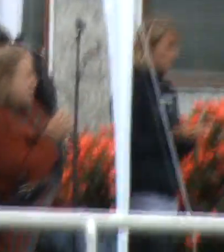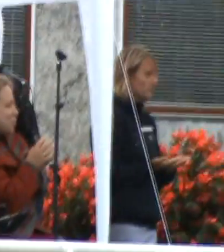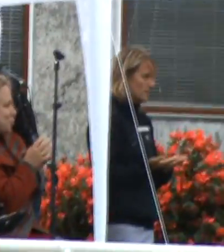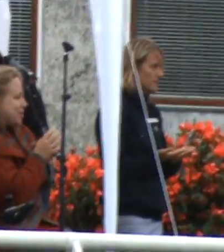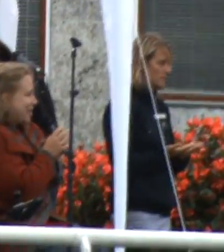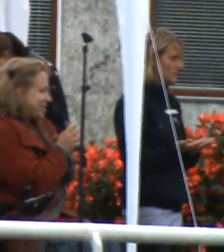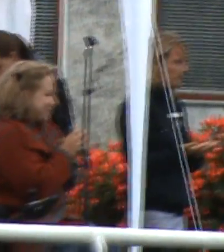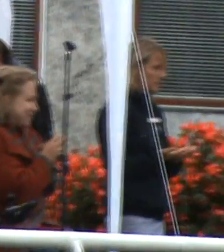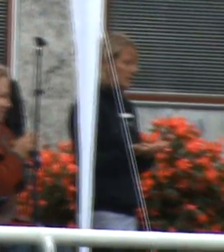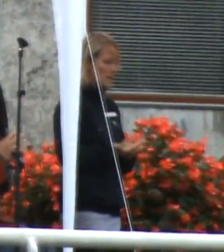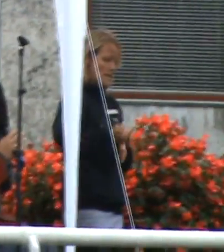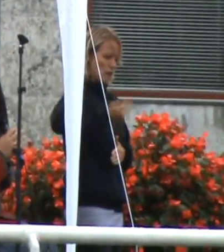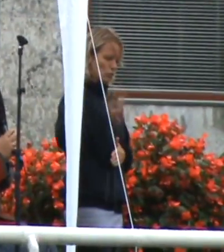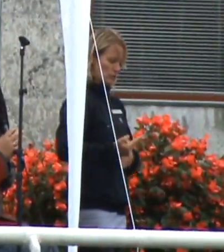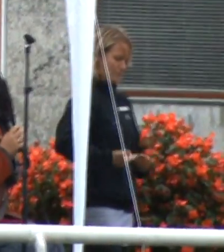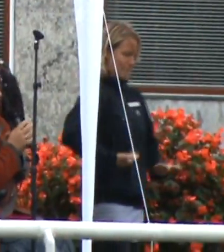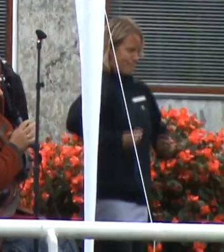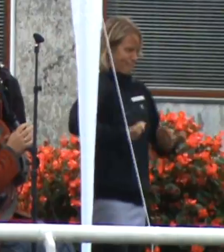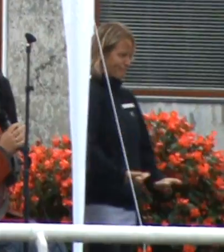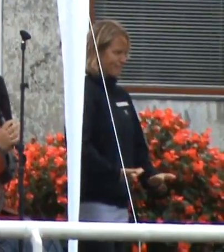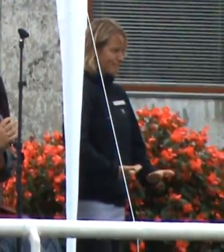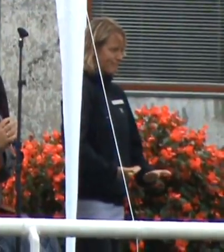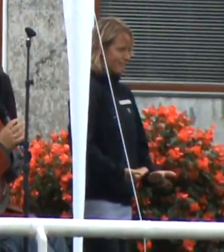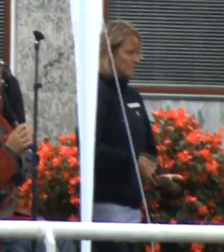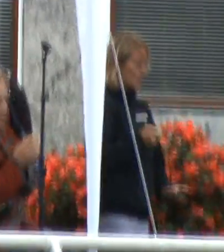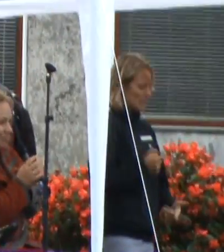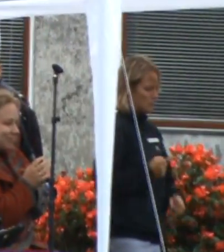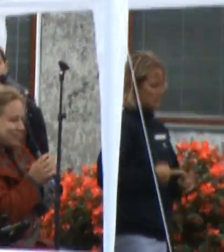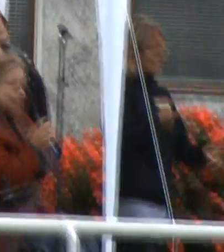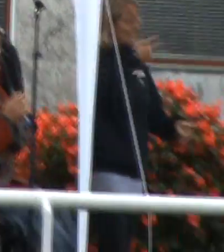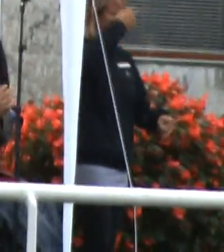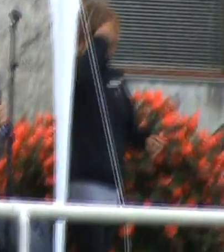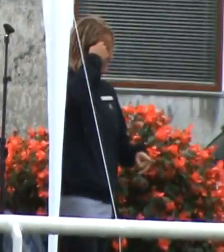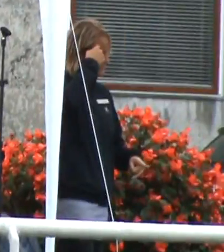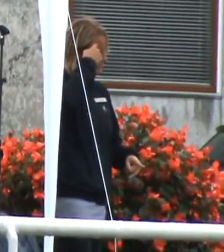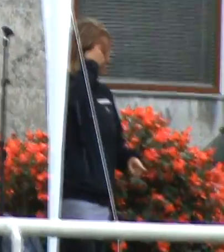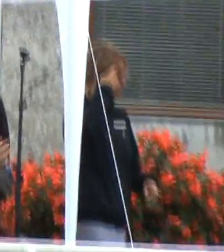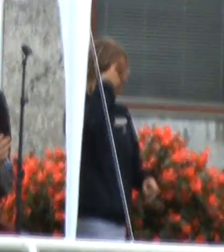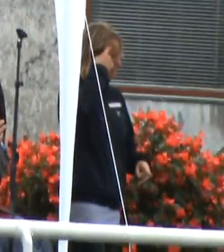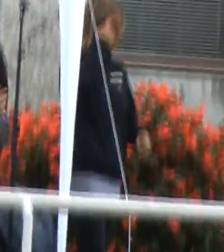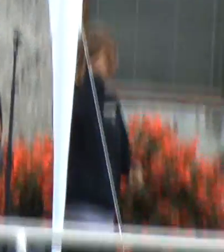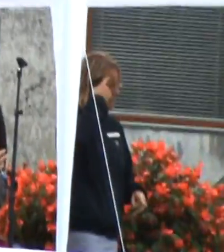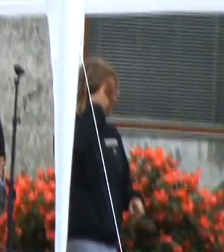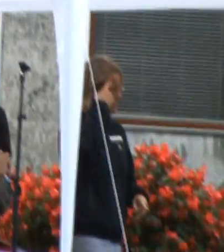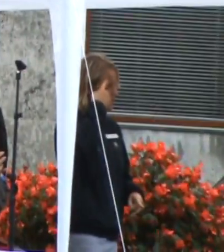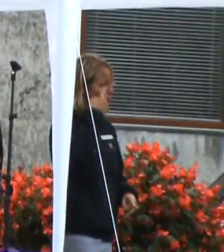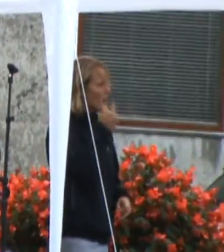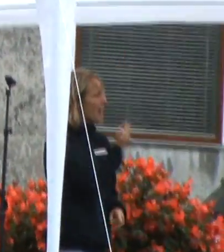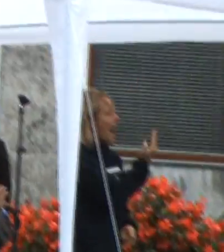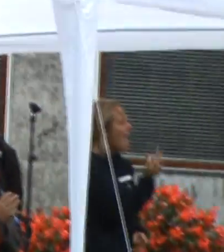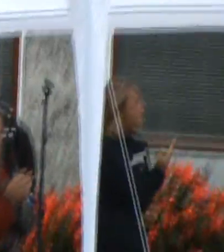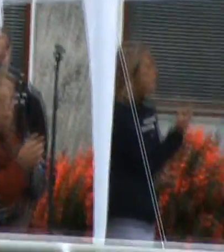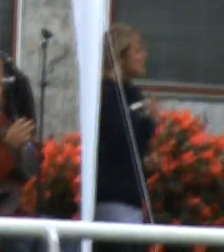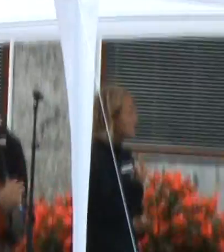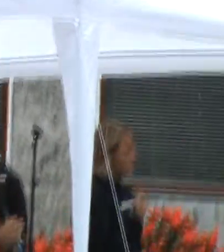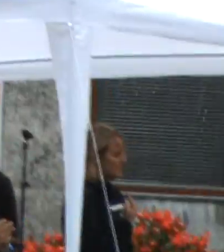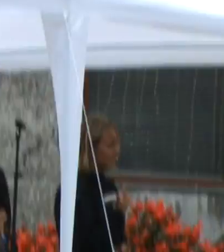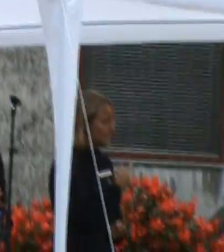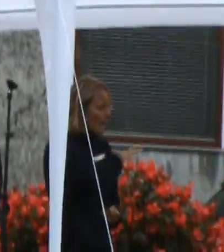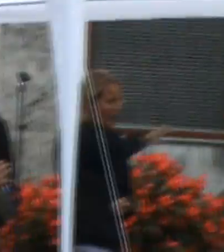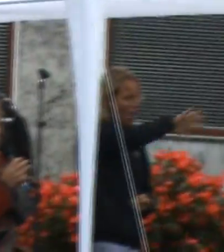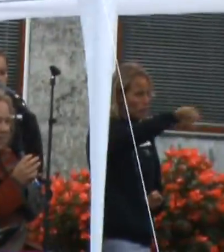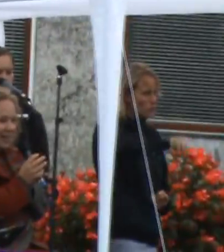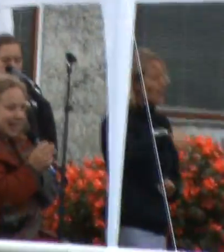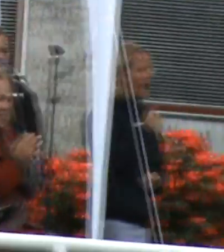Der skal autoritet. Der skal have specialistviden. Og det er den, vi har. Vi har den specialistviden.